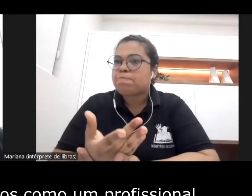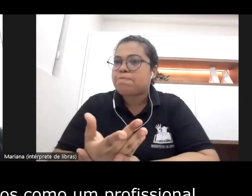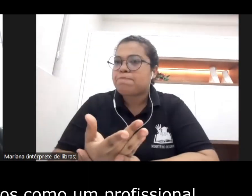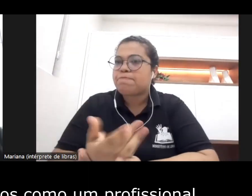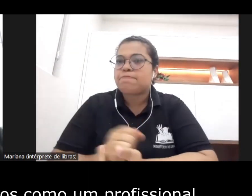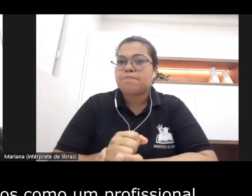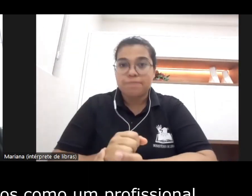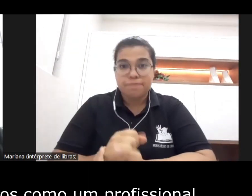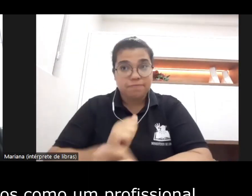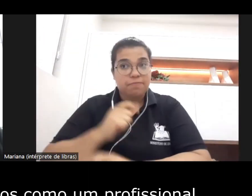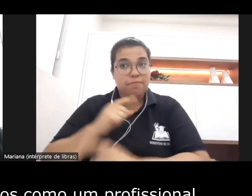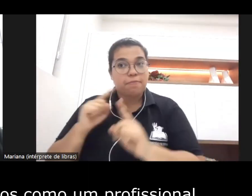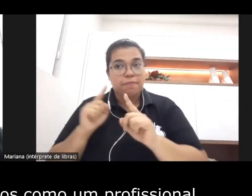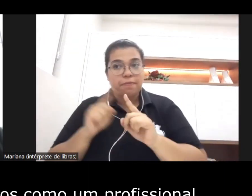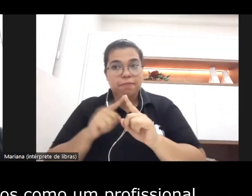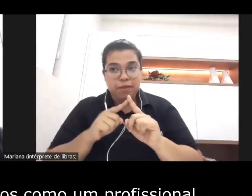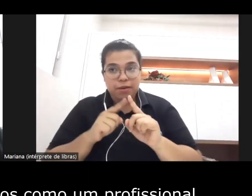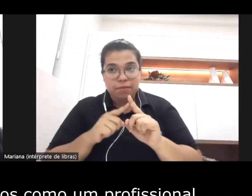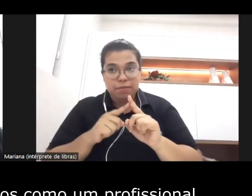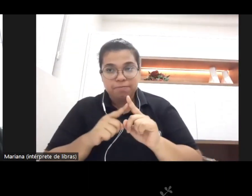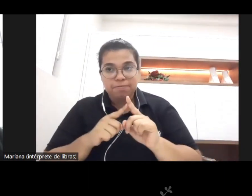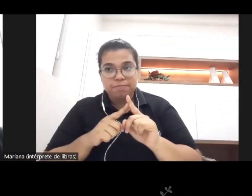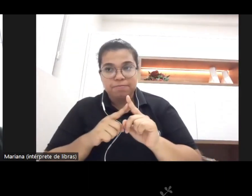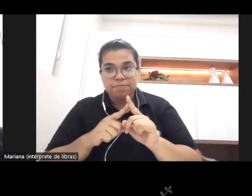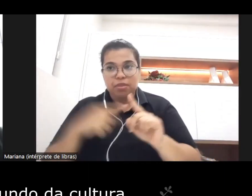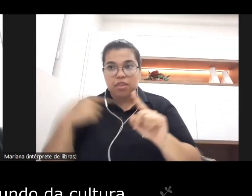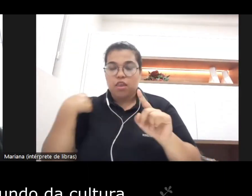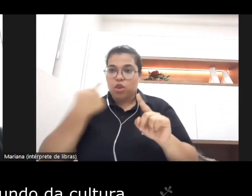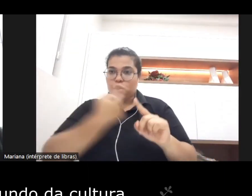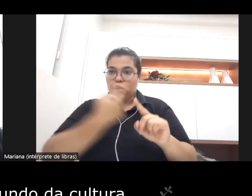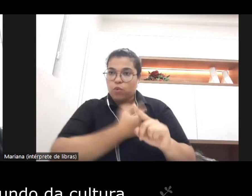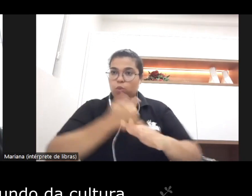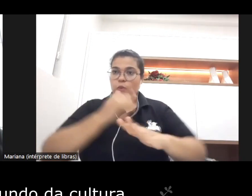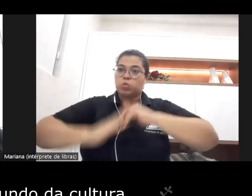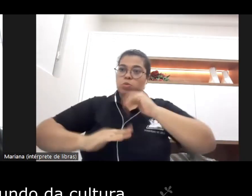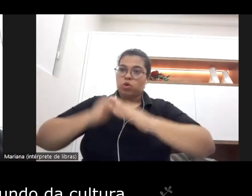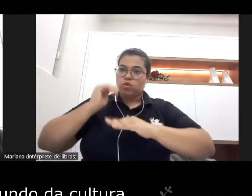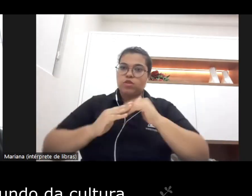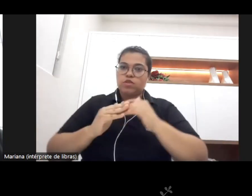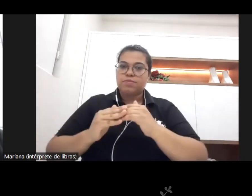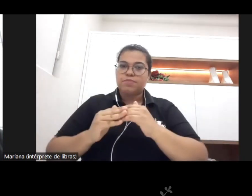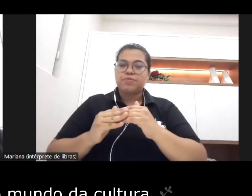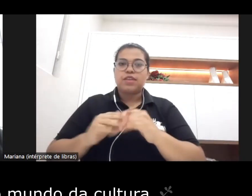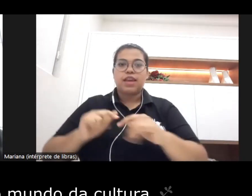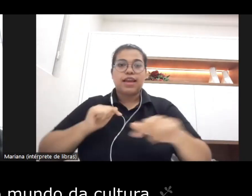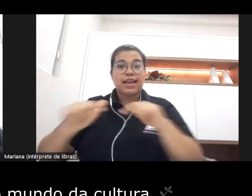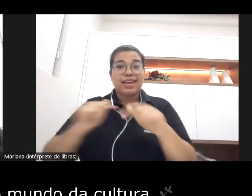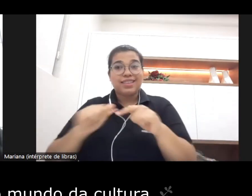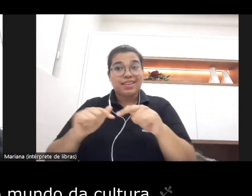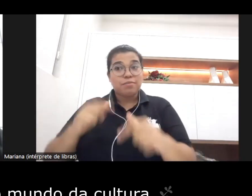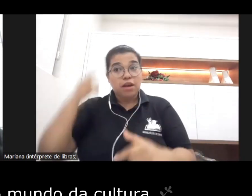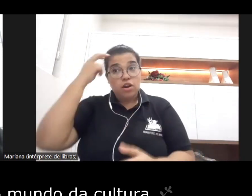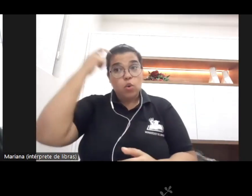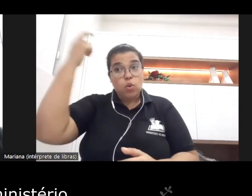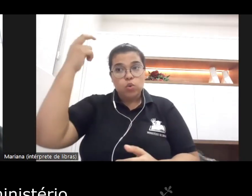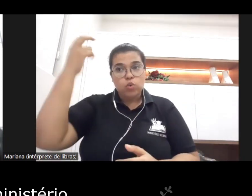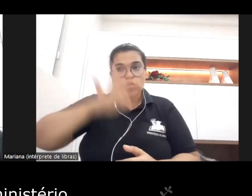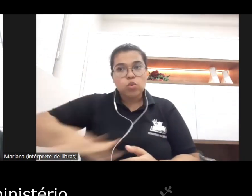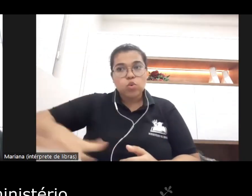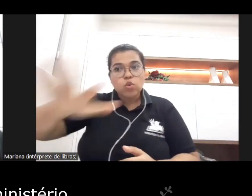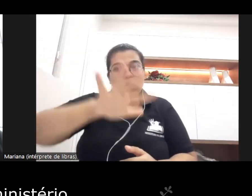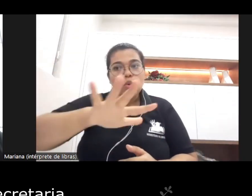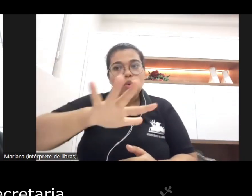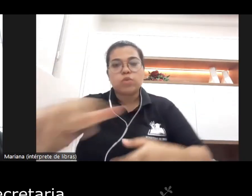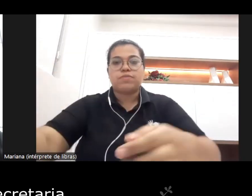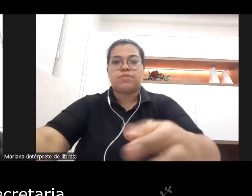nós nos reconhecermos como um profissional que atua no mundo da cultura quando eu falo no mundo da cultura não é